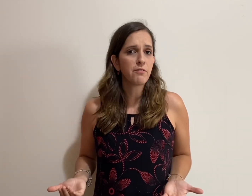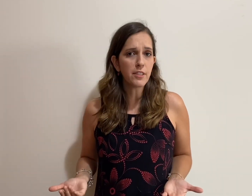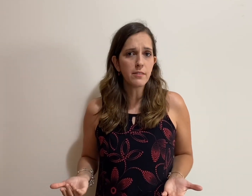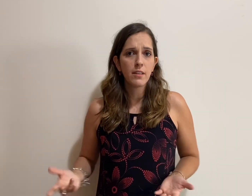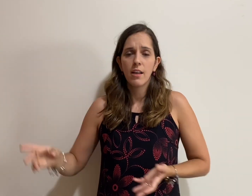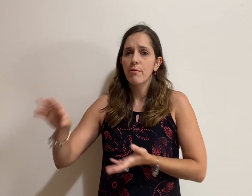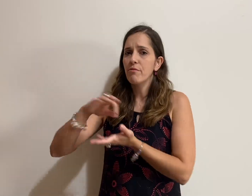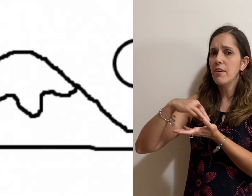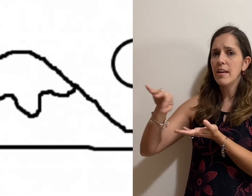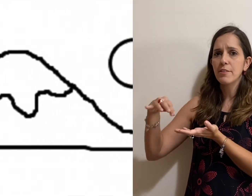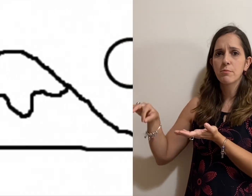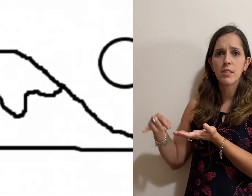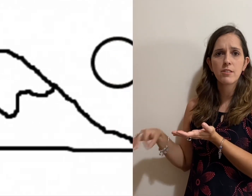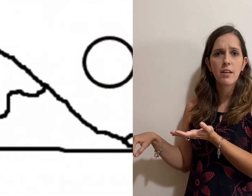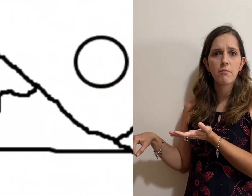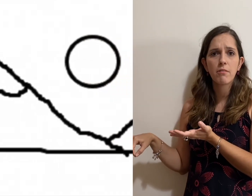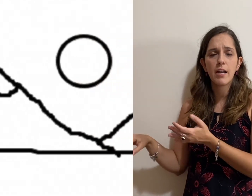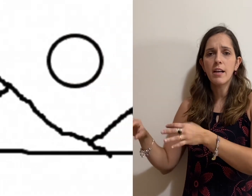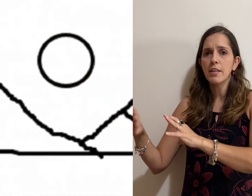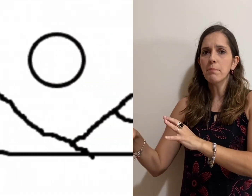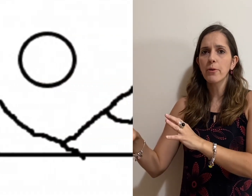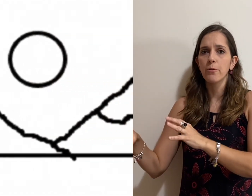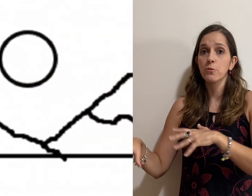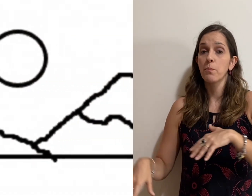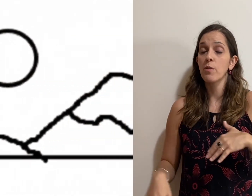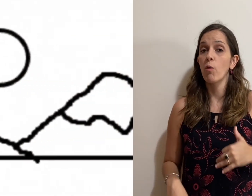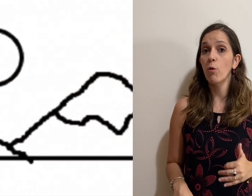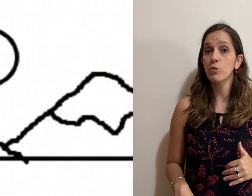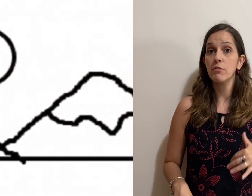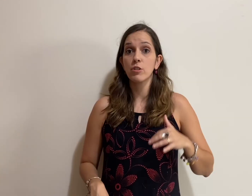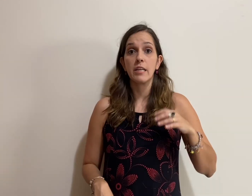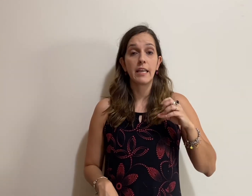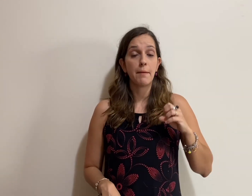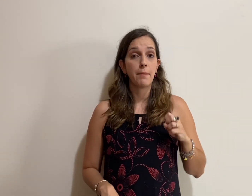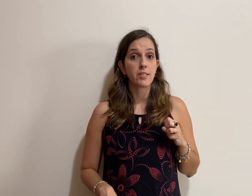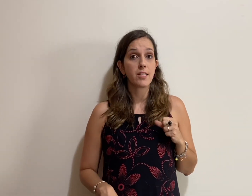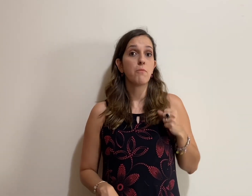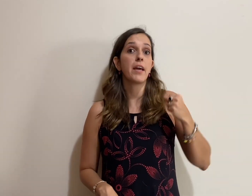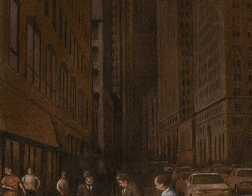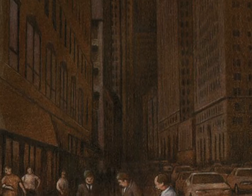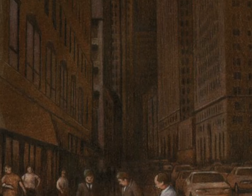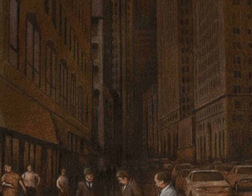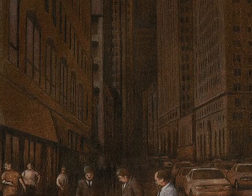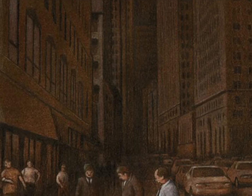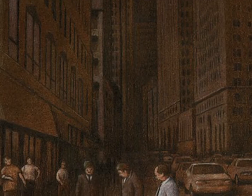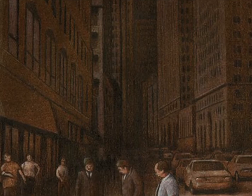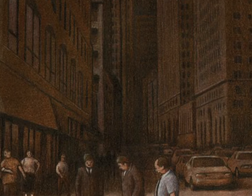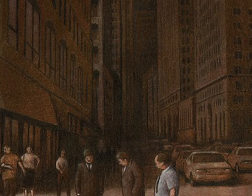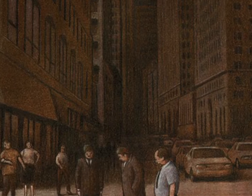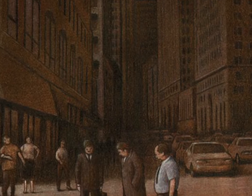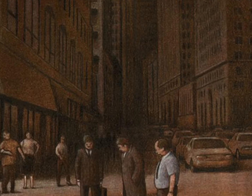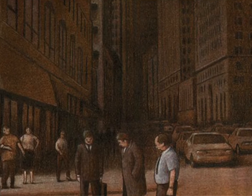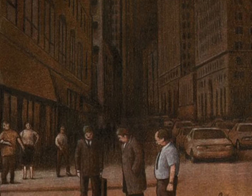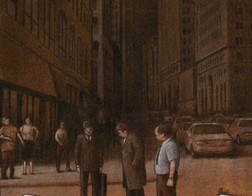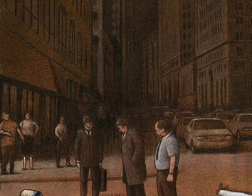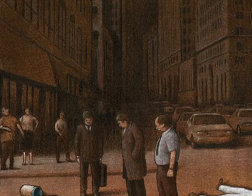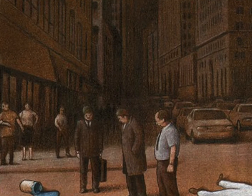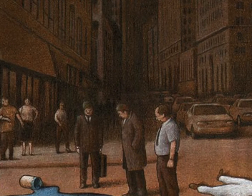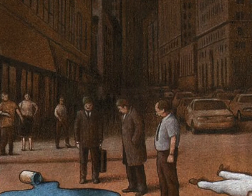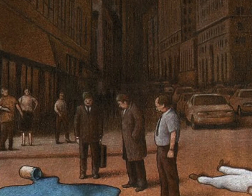fiz um desenho qualquer e pronto. Ou se você quer passar um recado, transmitir uma ideia, aí ele se